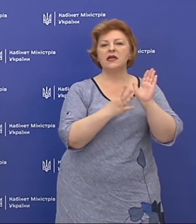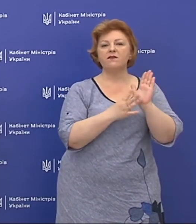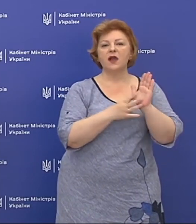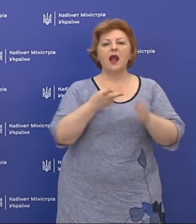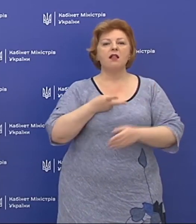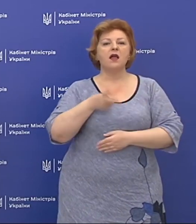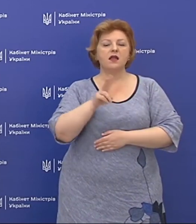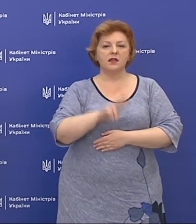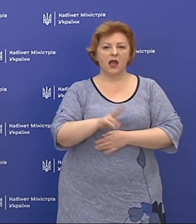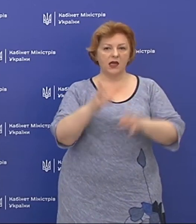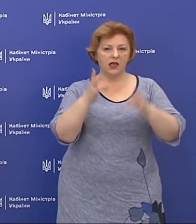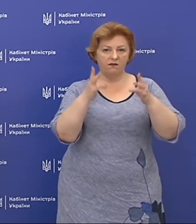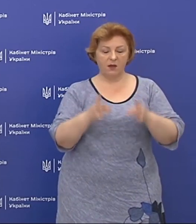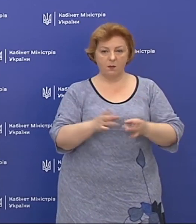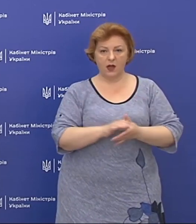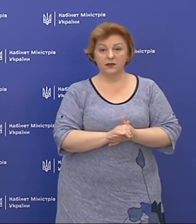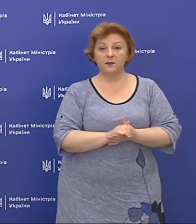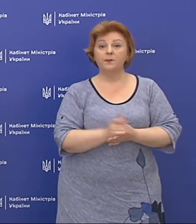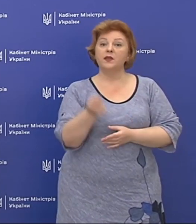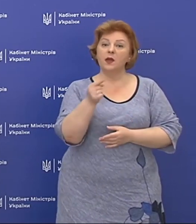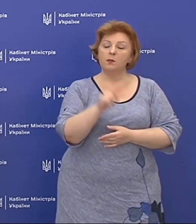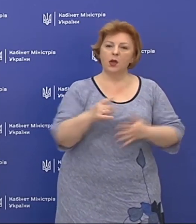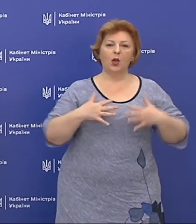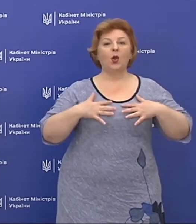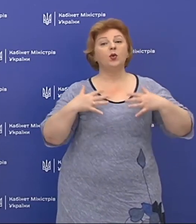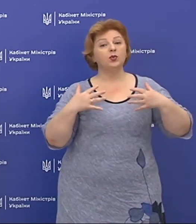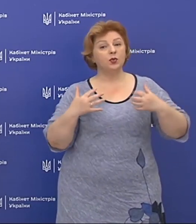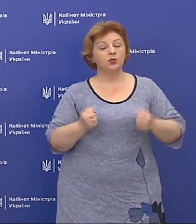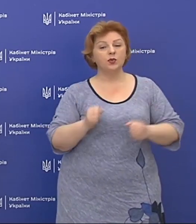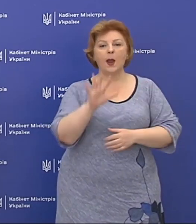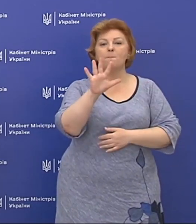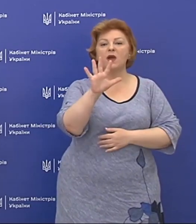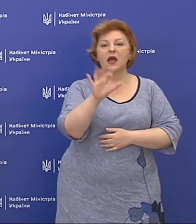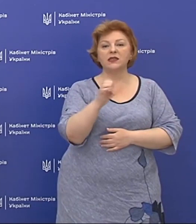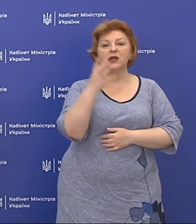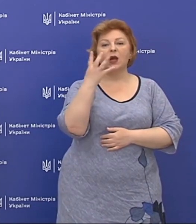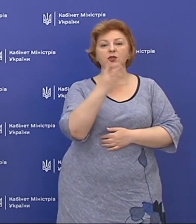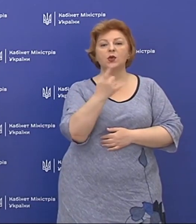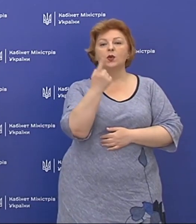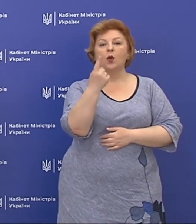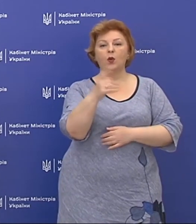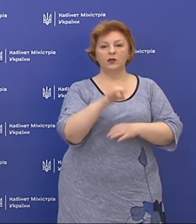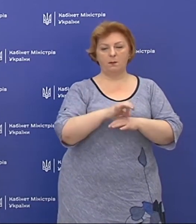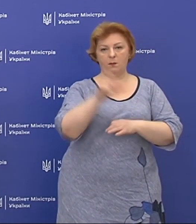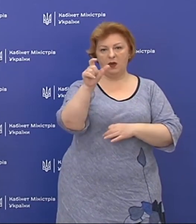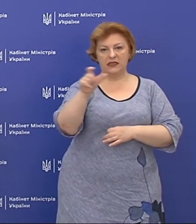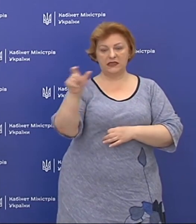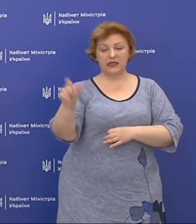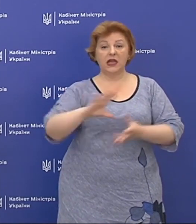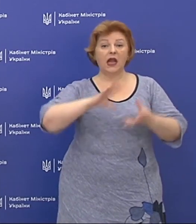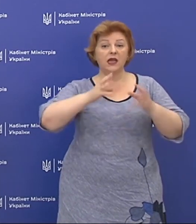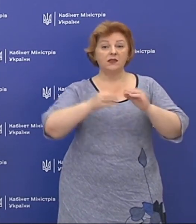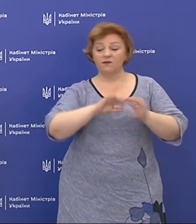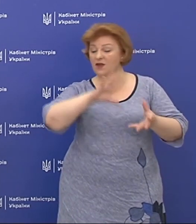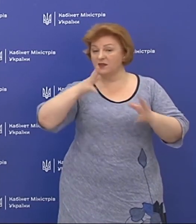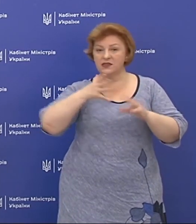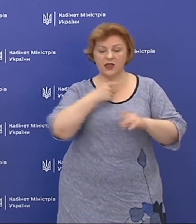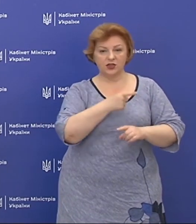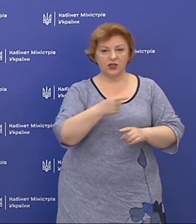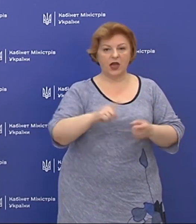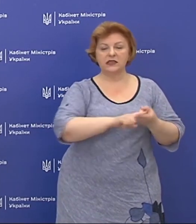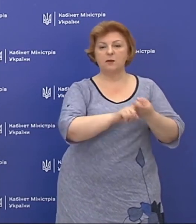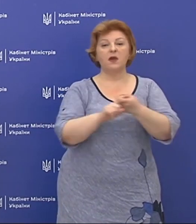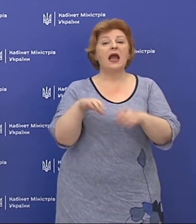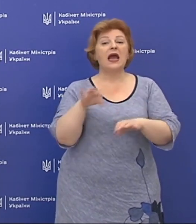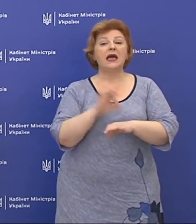летальних випадків, при цьому одужало 541 пацієнт. Загалом за весь час пандемії